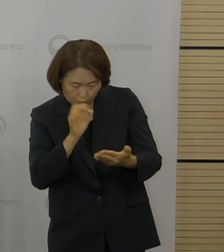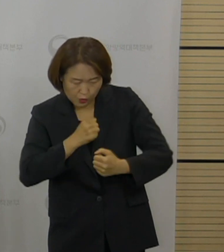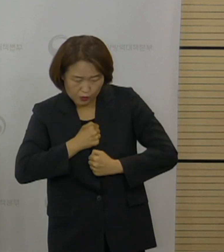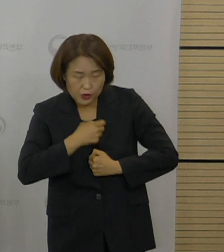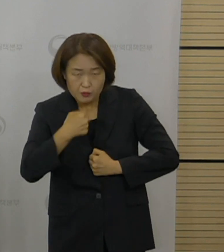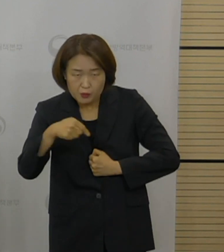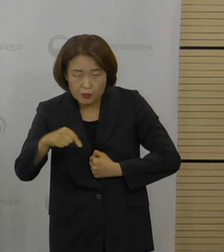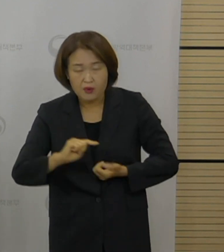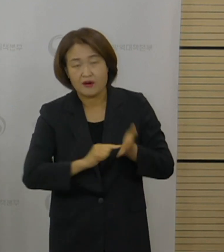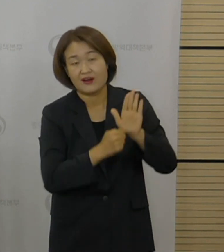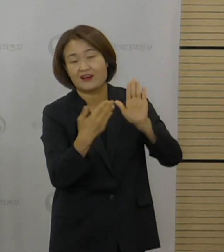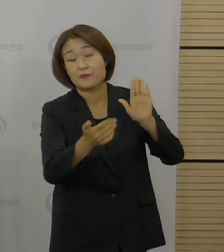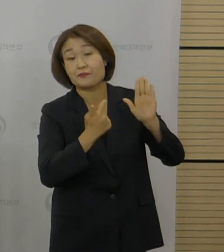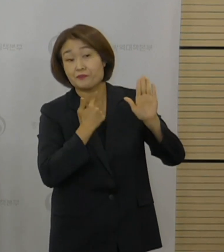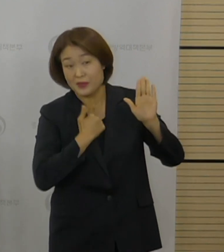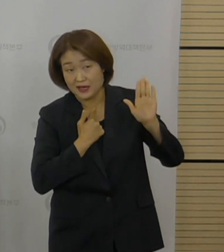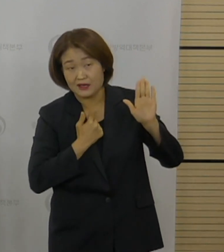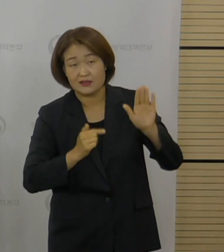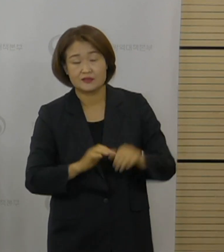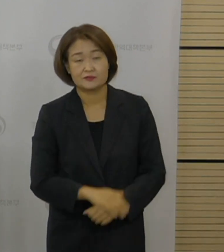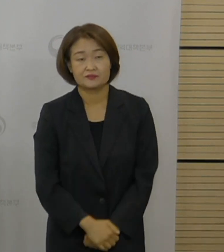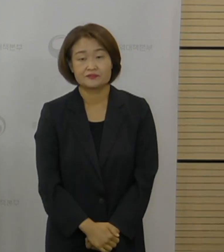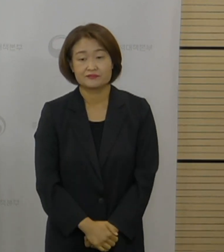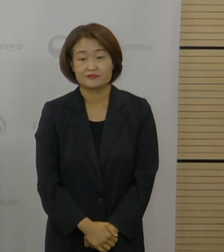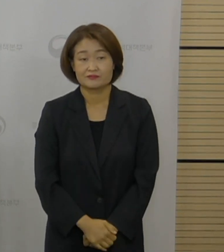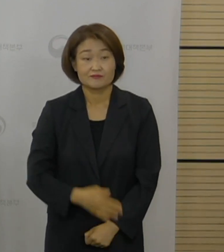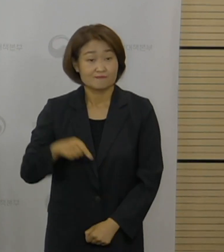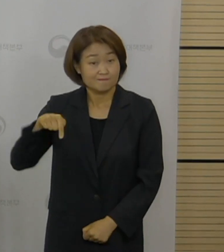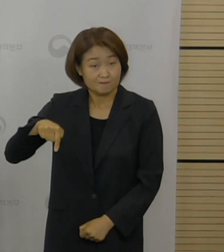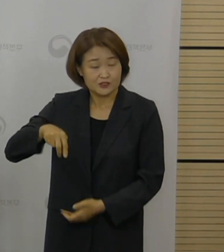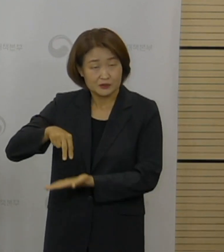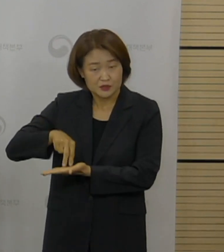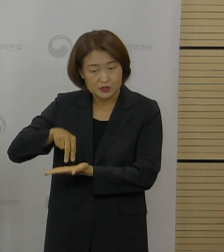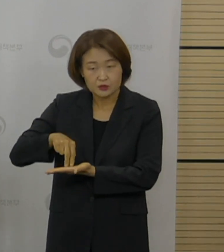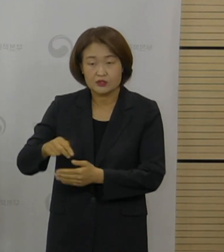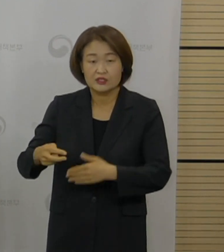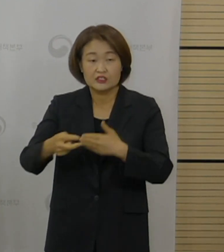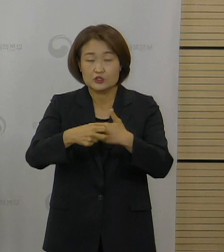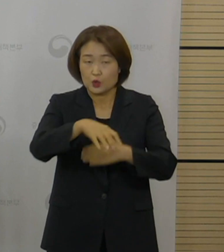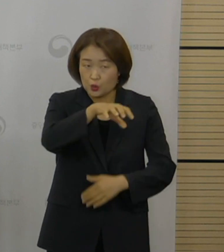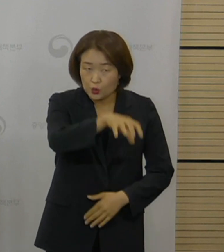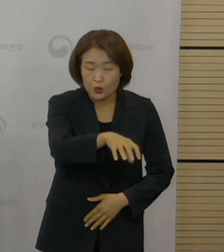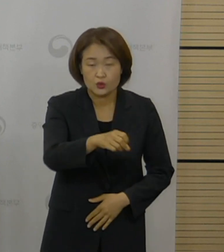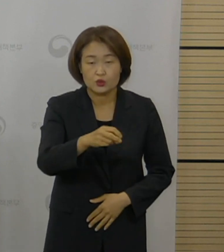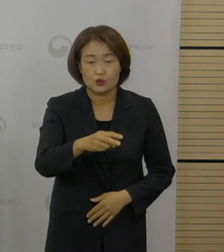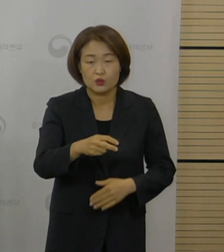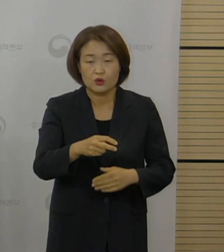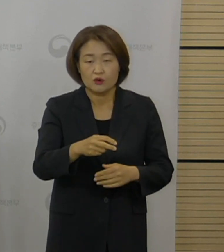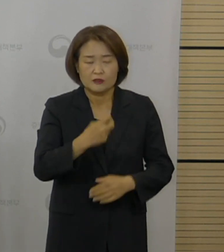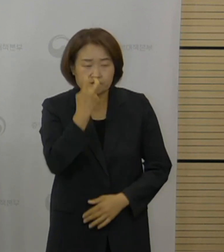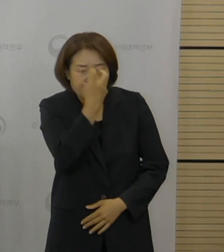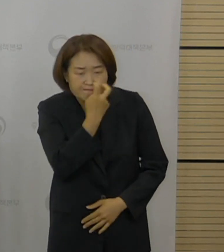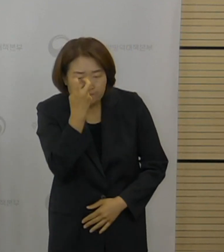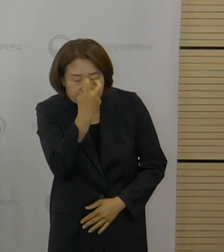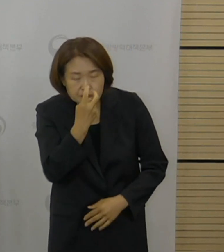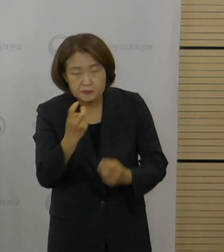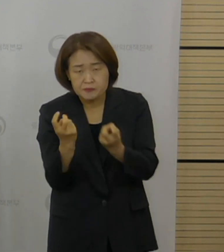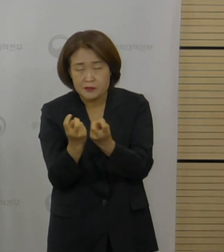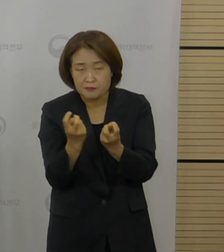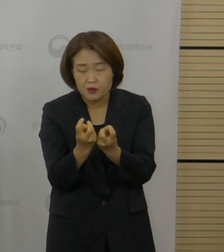질병청에서도 관련 증상에 대해서 의료기관의 진단 기준이라든지 감시 체계라든지